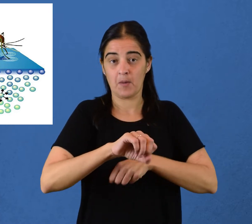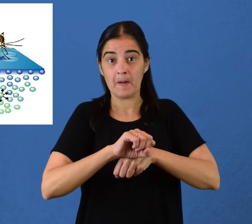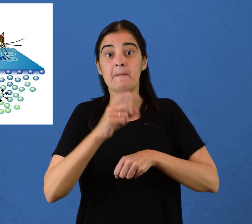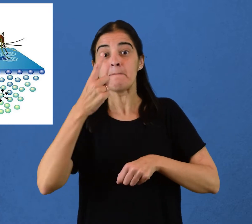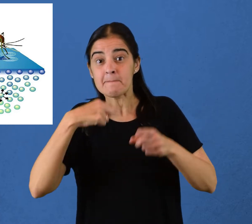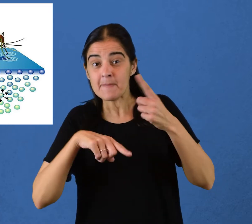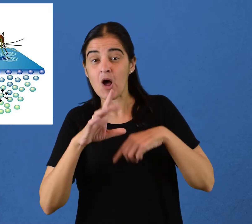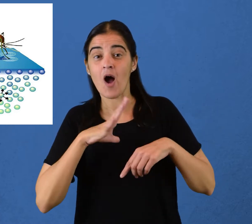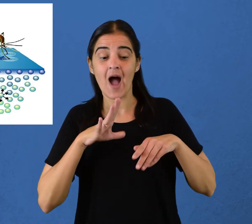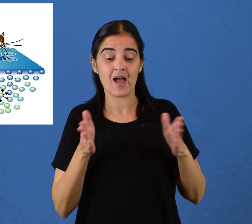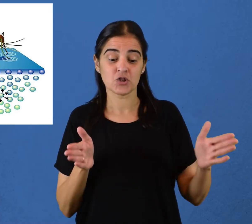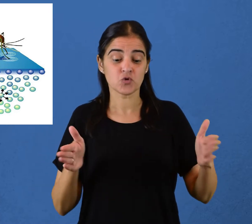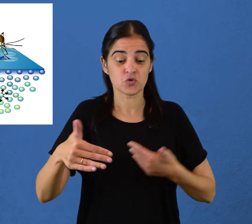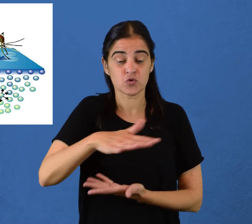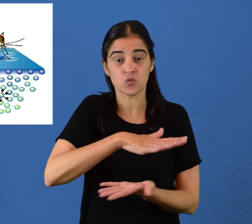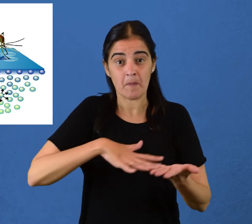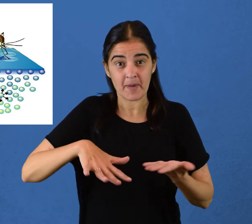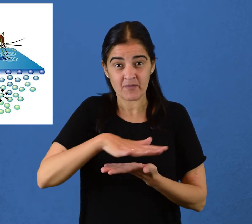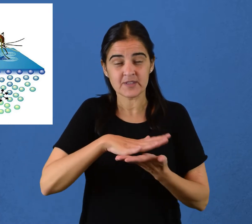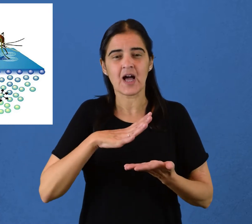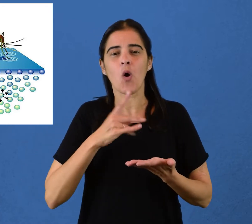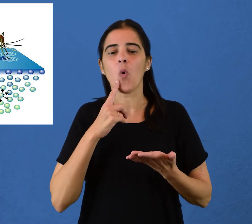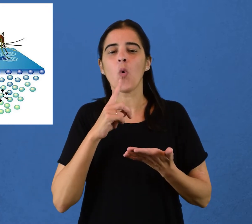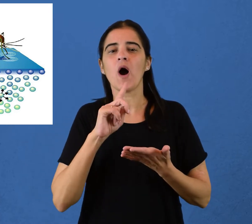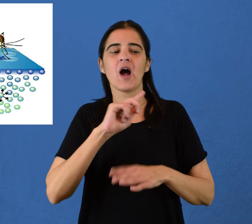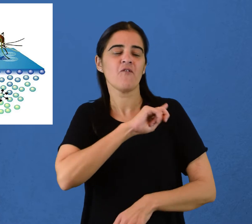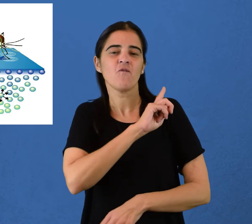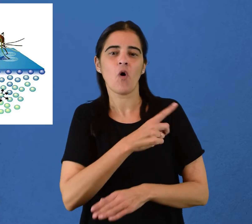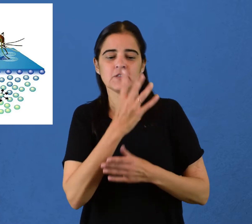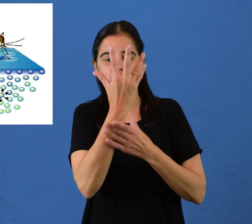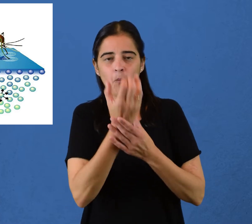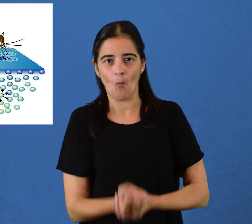mientras que las que están en la superficie experimentan una fuerza neta hacia adentro.